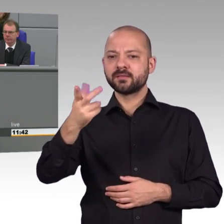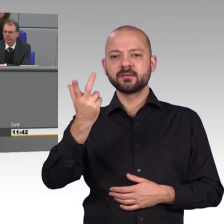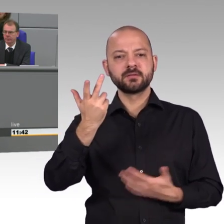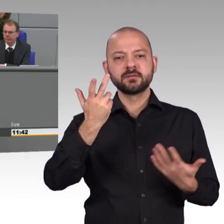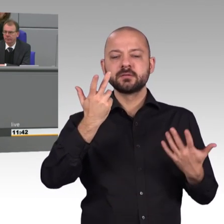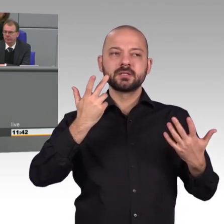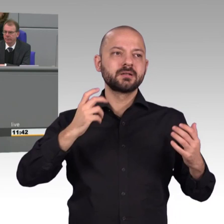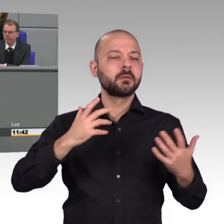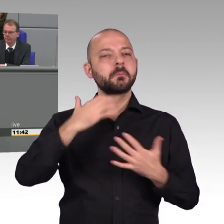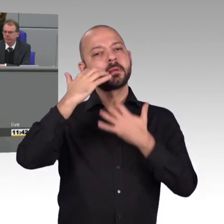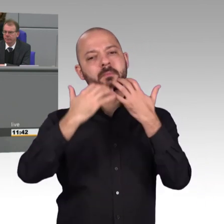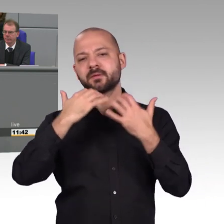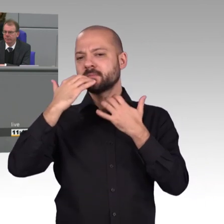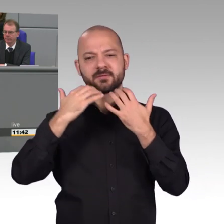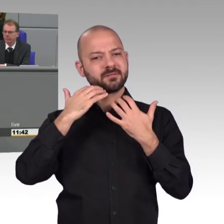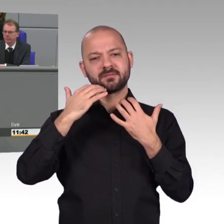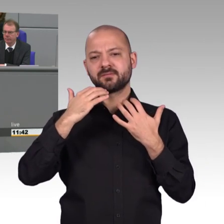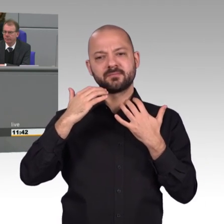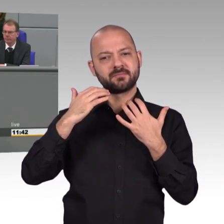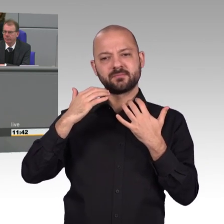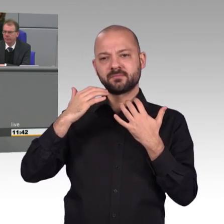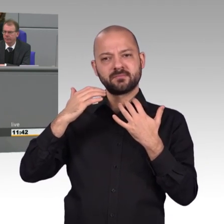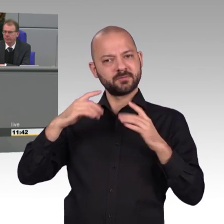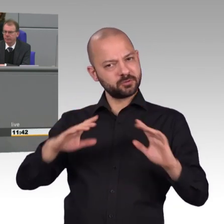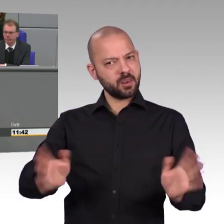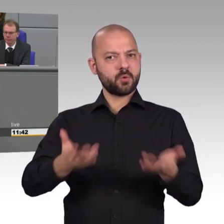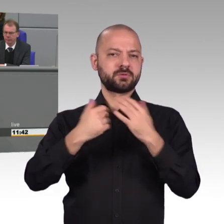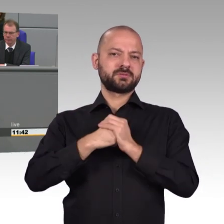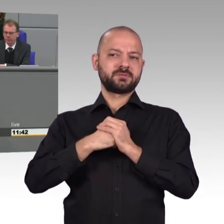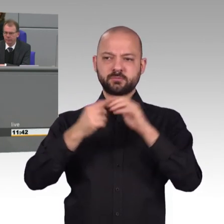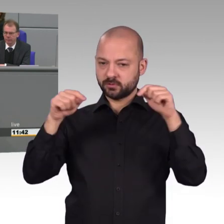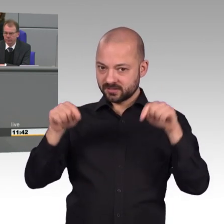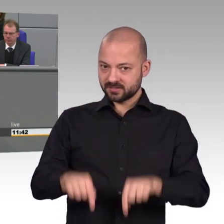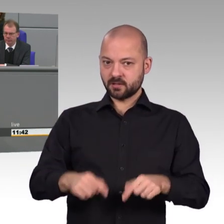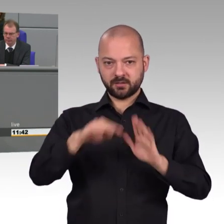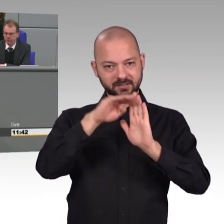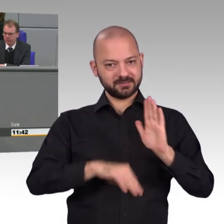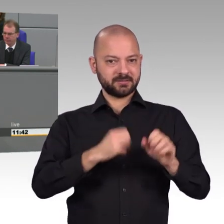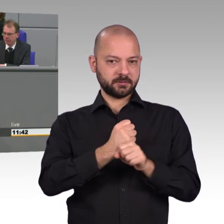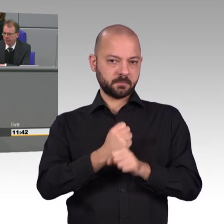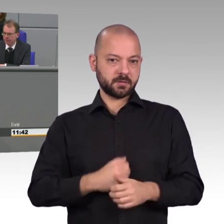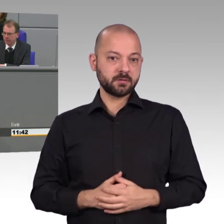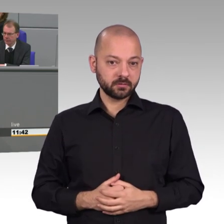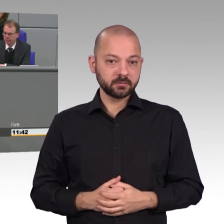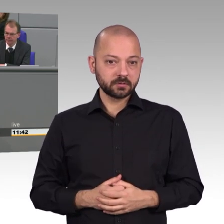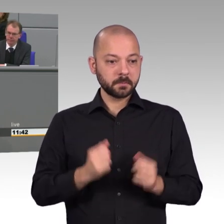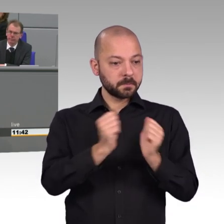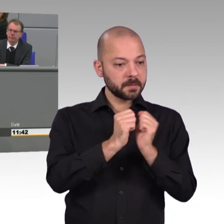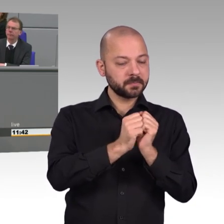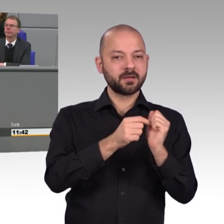die IT-Sicherheit aus dem Zuständigkeitsbereich des Innenministeriums. Stellen Sie das BSI endlich unabhängig, meine Damen